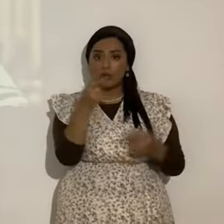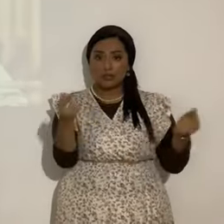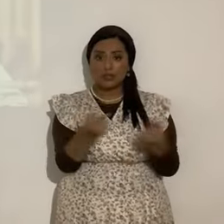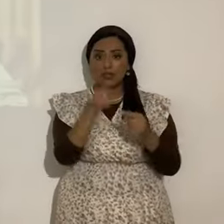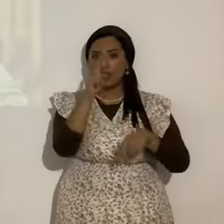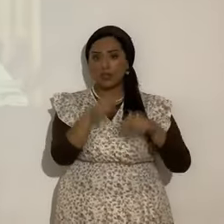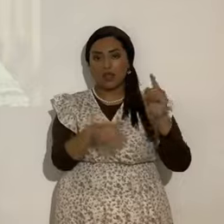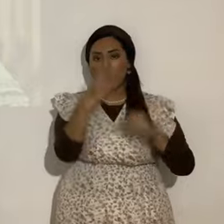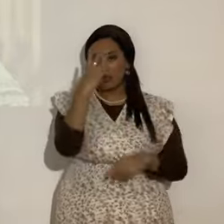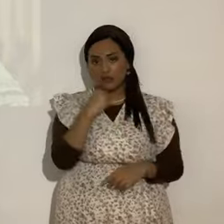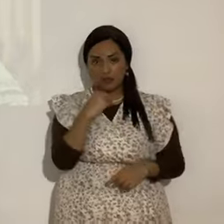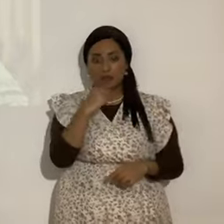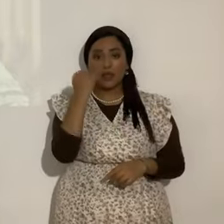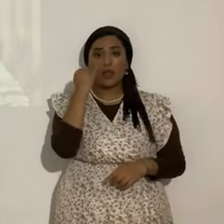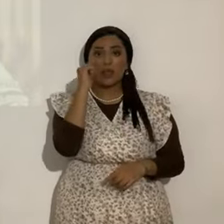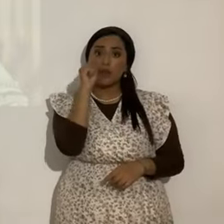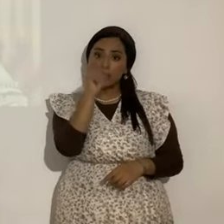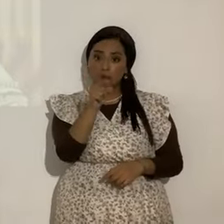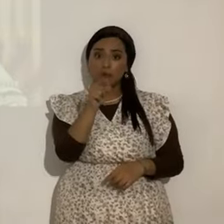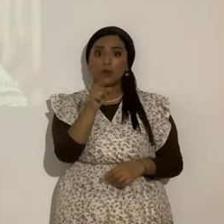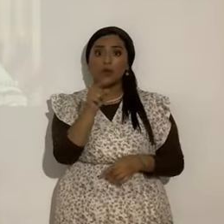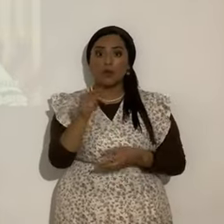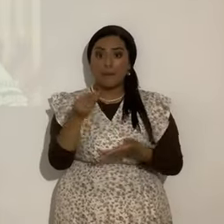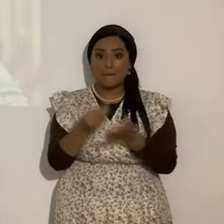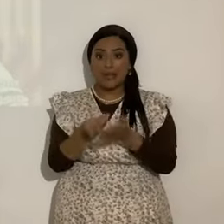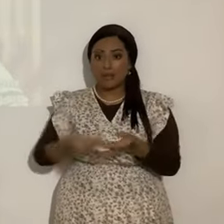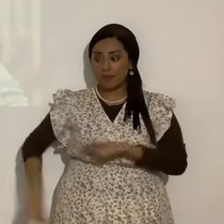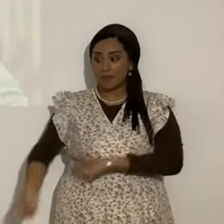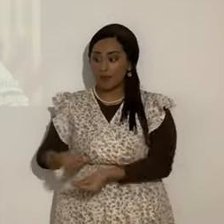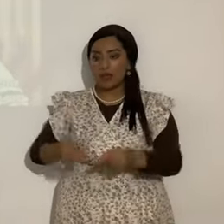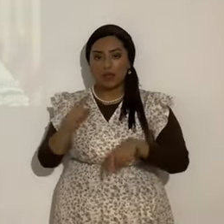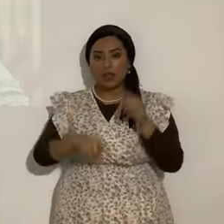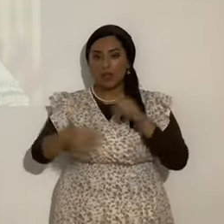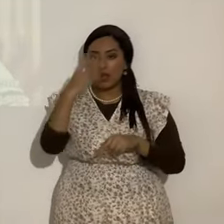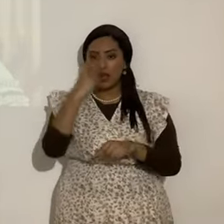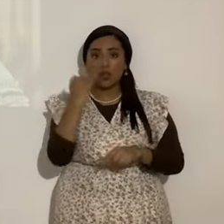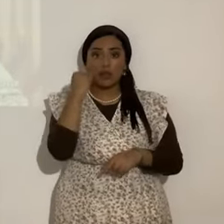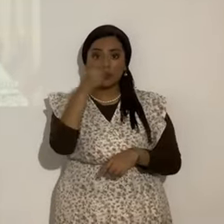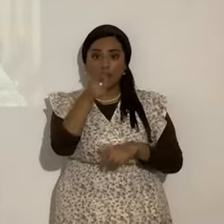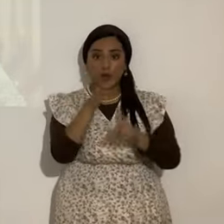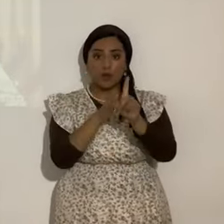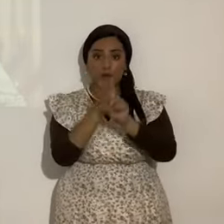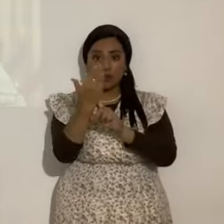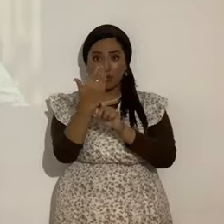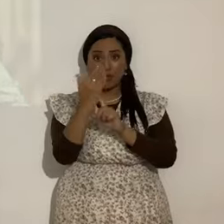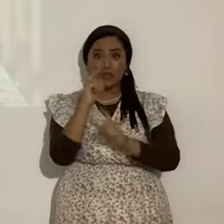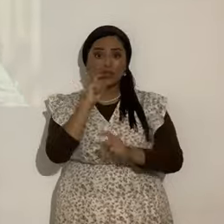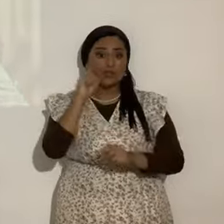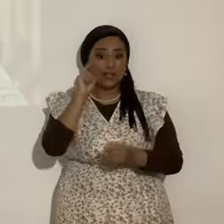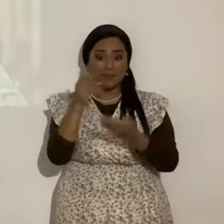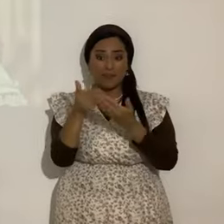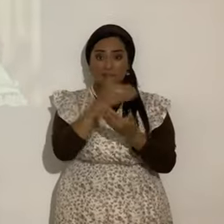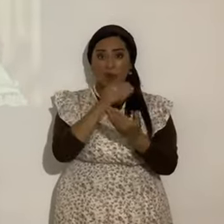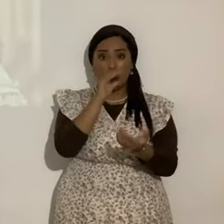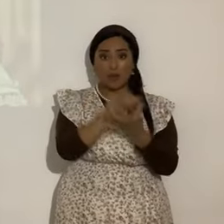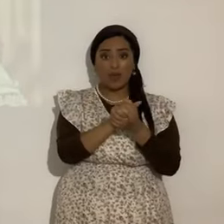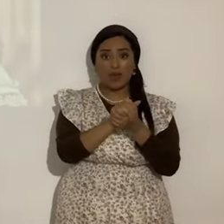poder dormir si tú haces una tronería no vas a poder dormir si tú adulteras o fórmicas y demás no vas a poder dormir si tú